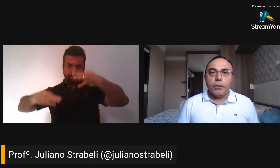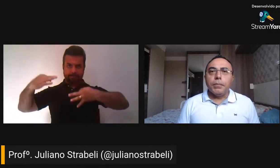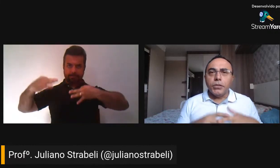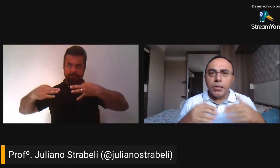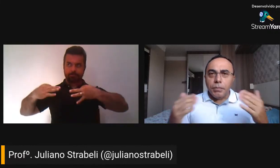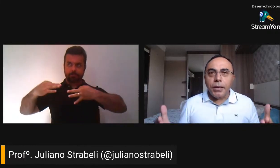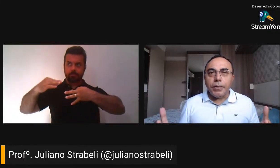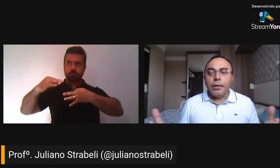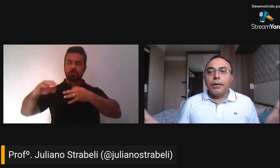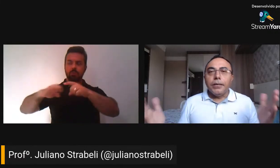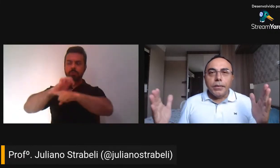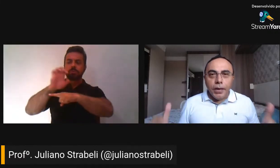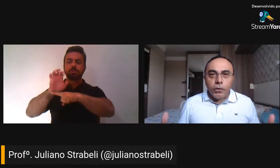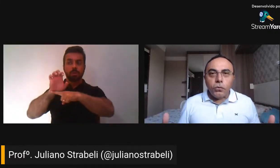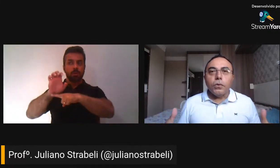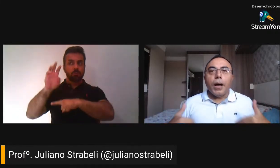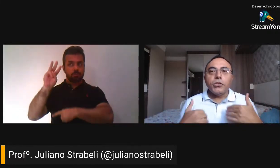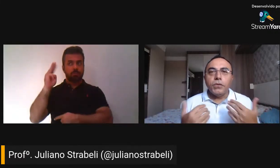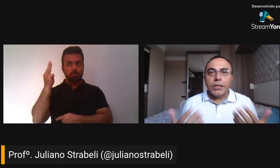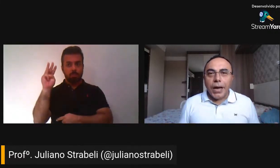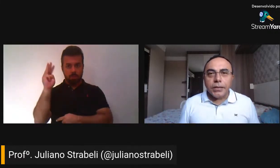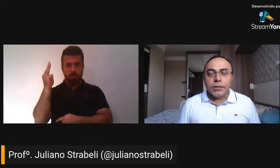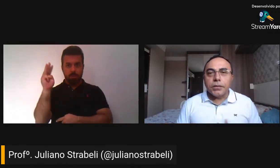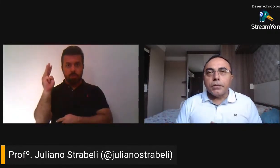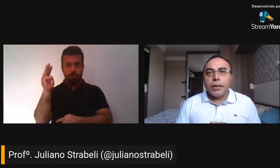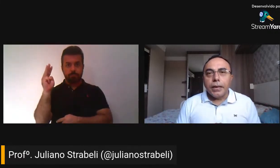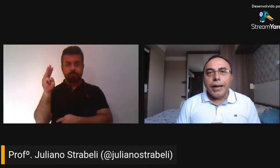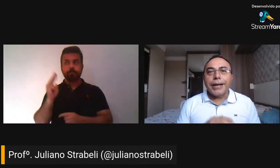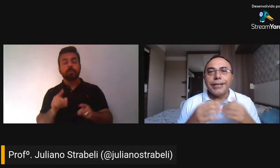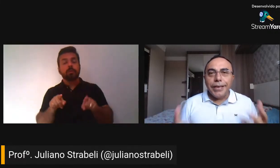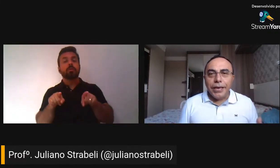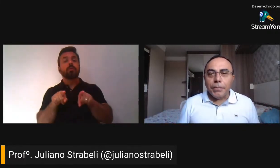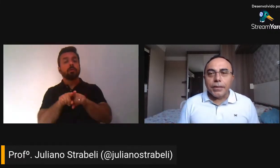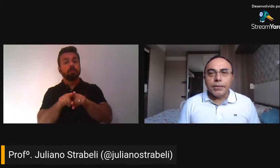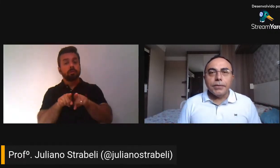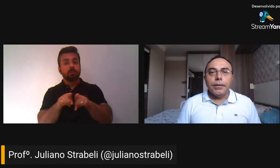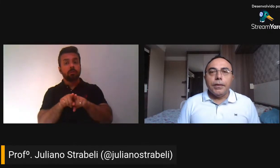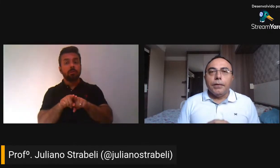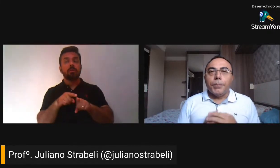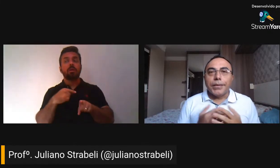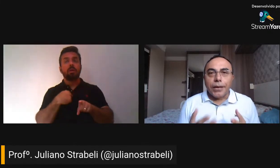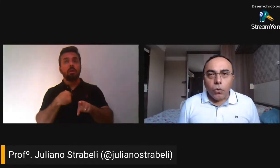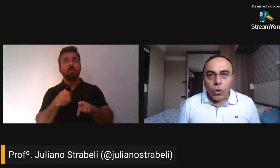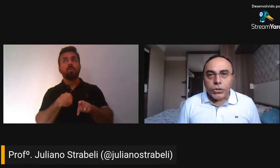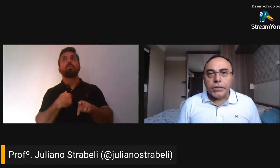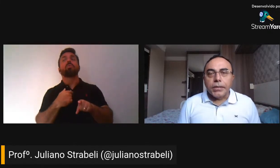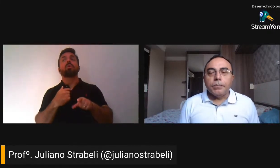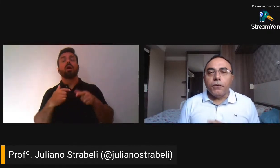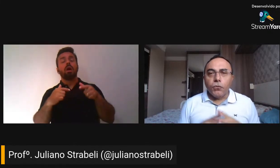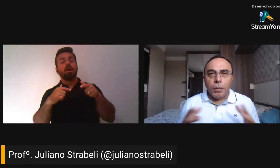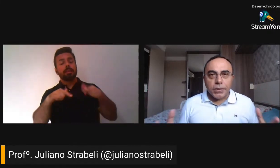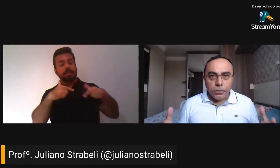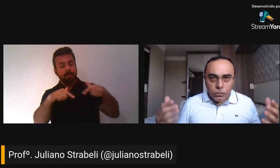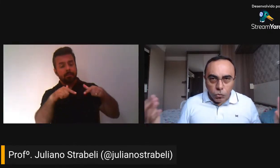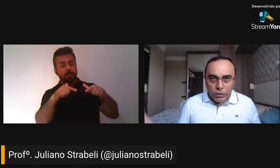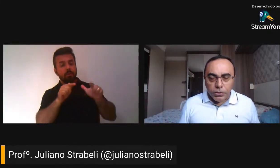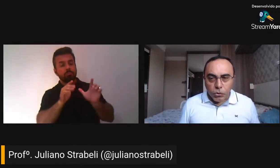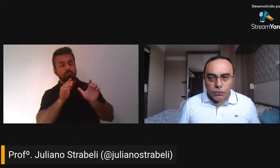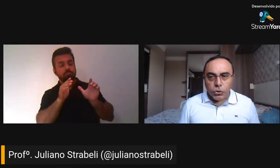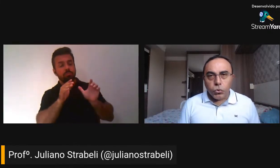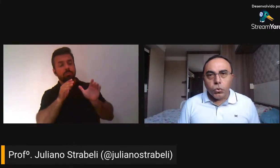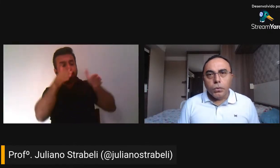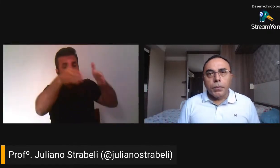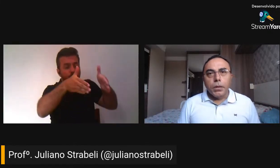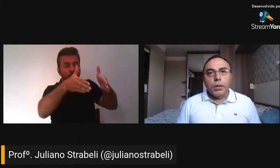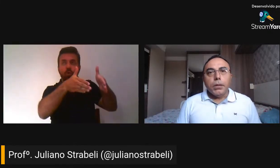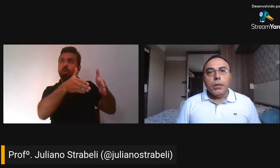judiciário, mas também tenho atividades acadêmicas, pedagógicas, minha formação toda é